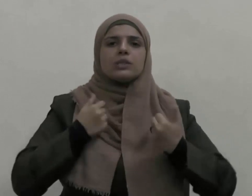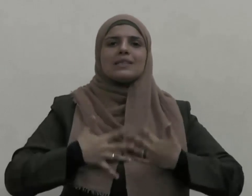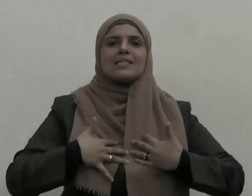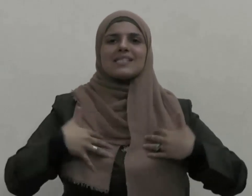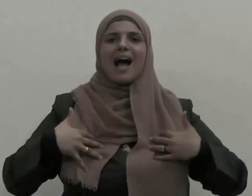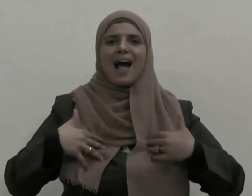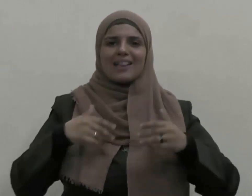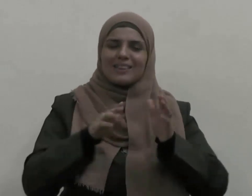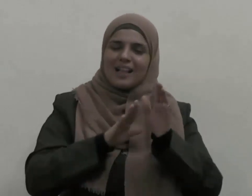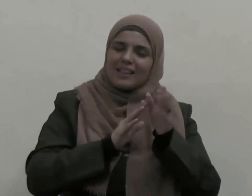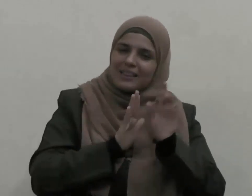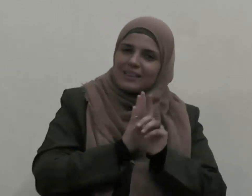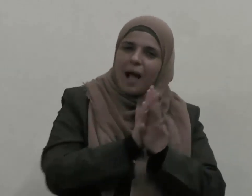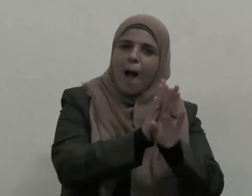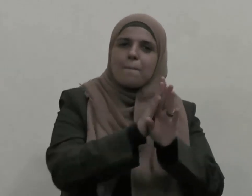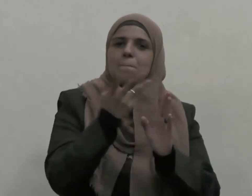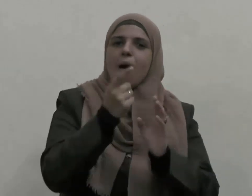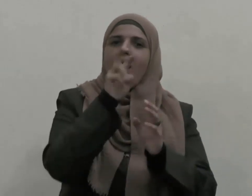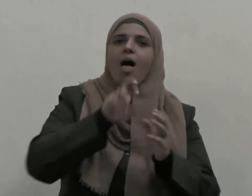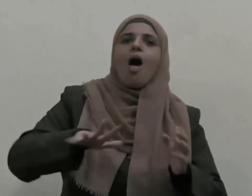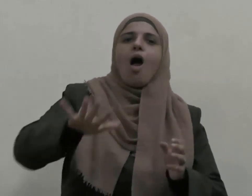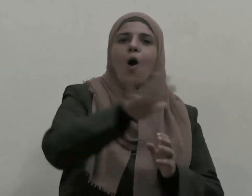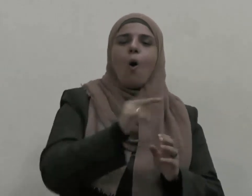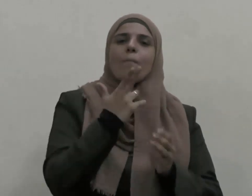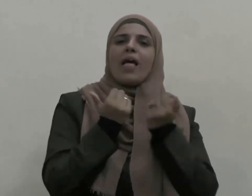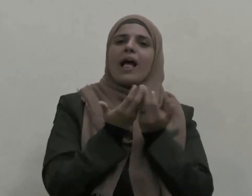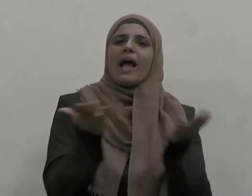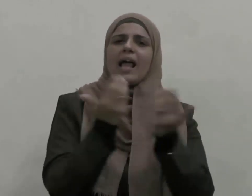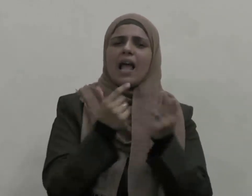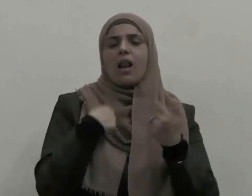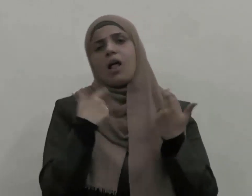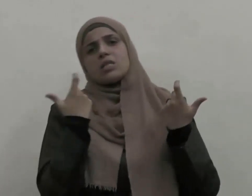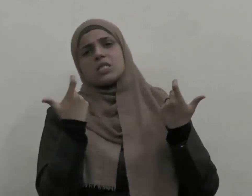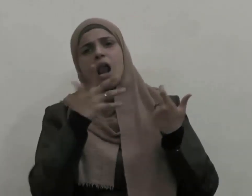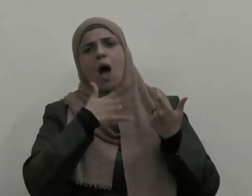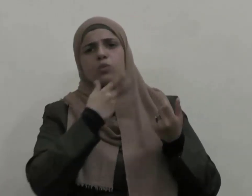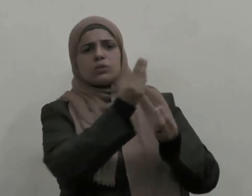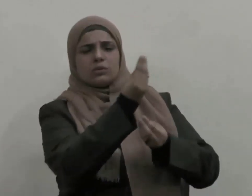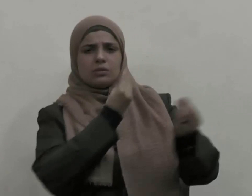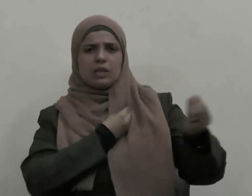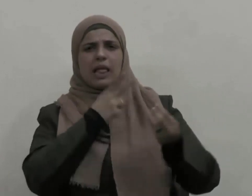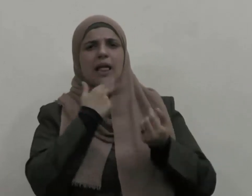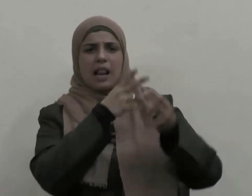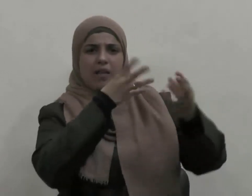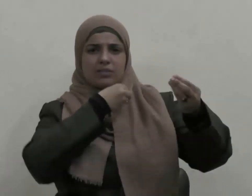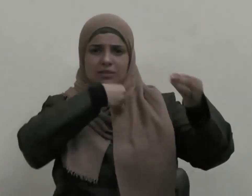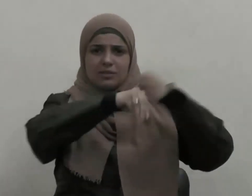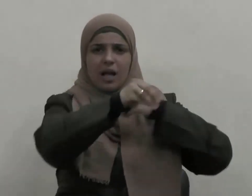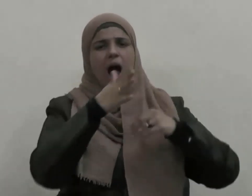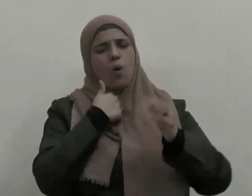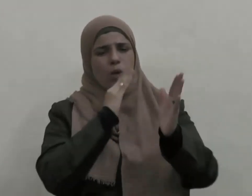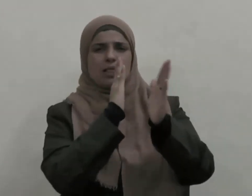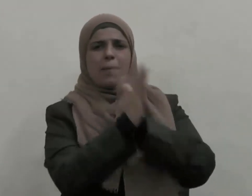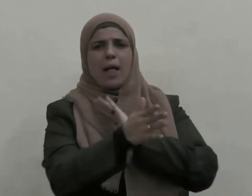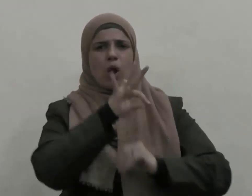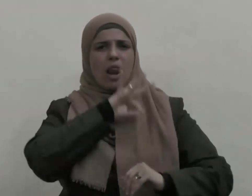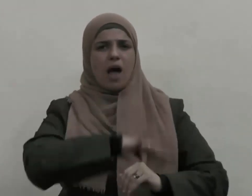الخير لهم دون انتظار لمقابل أو منفعة دنيوية قال